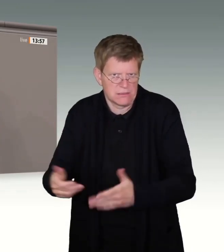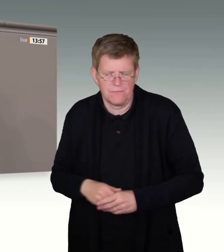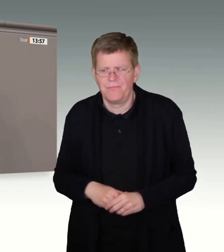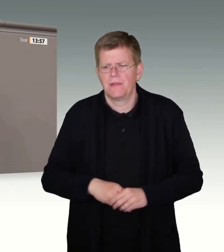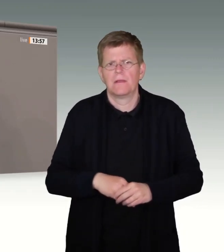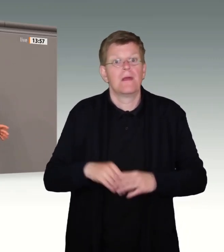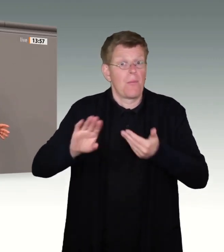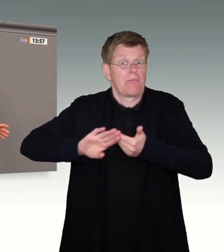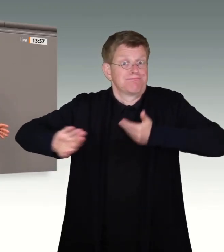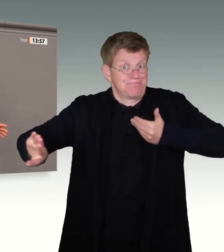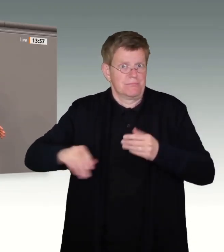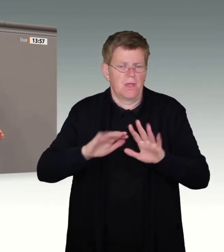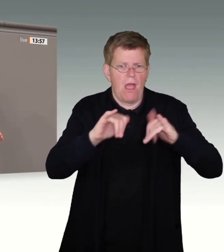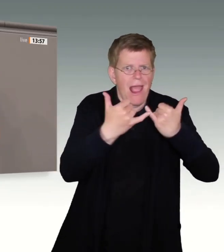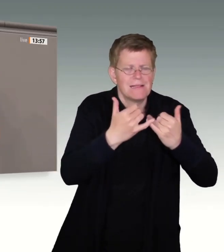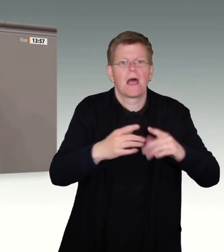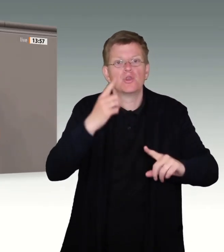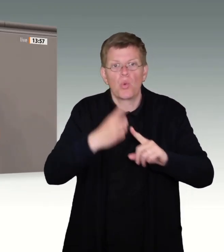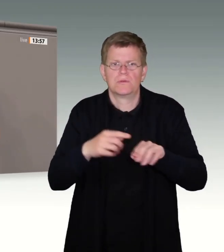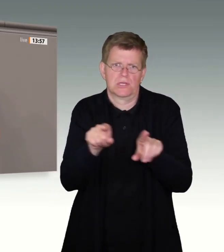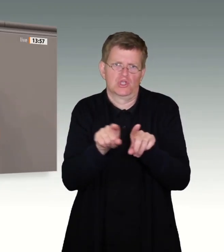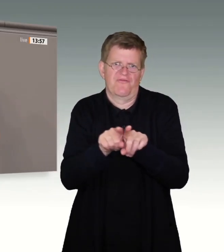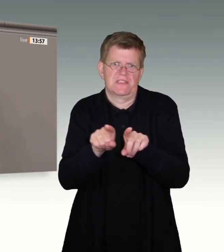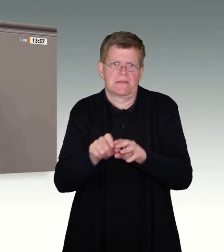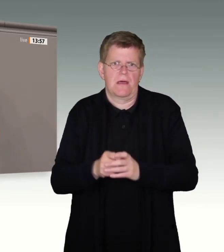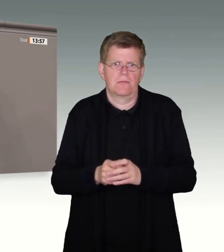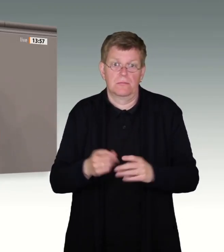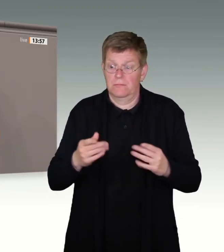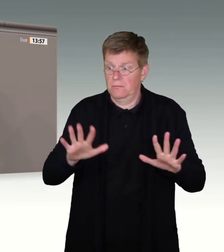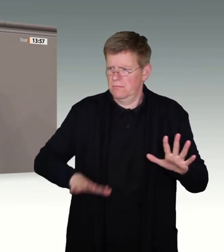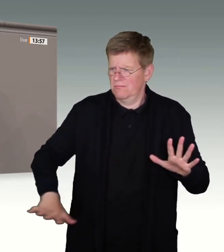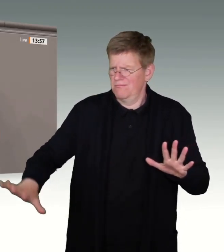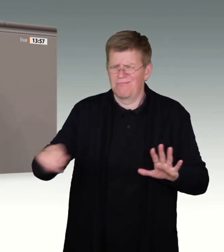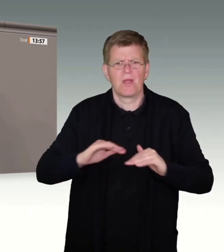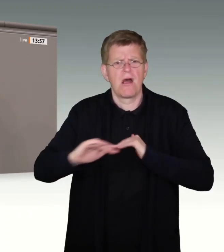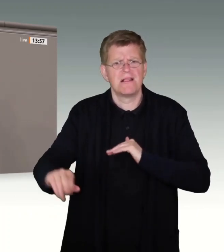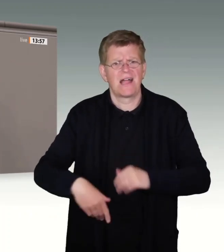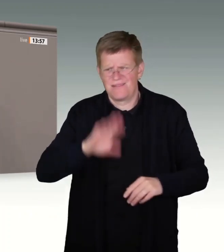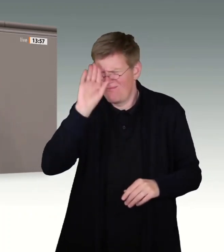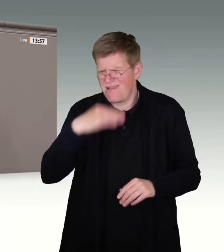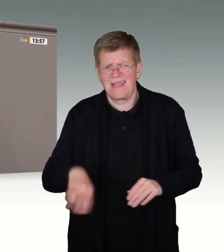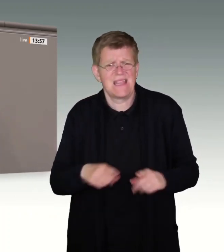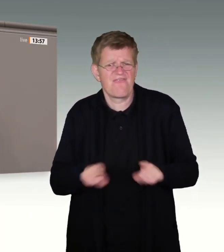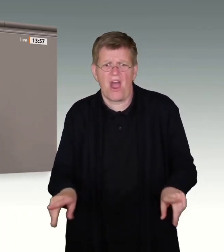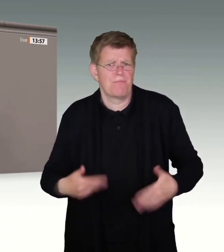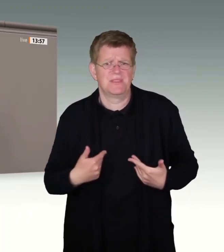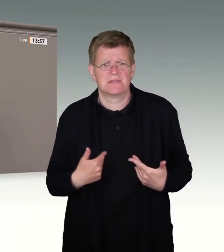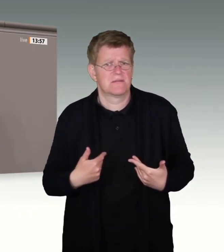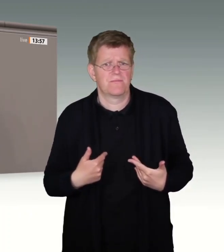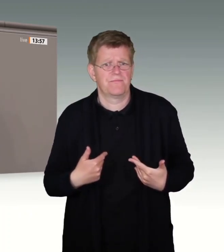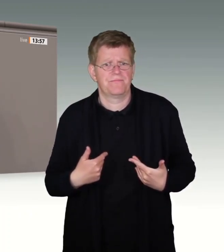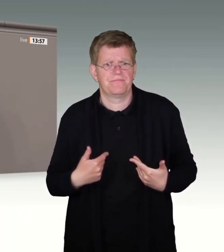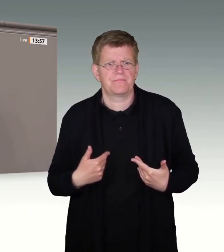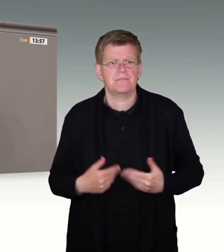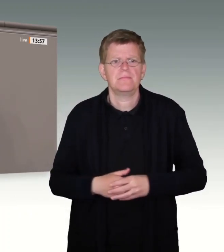Geschwistern, weg von seinem vertrauten Umfeld, in ein Land, was ihm fremd war. Mit seiner